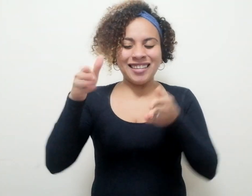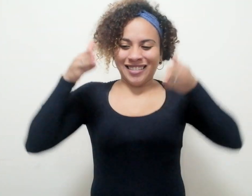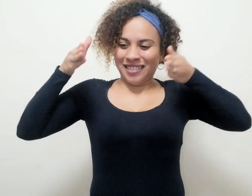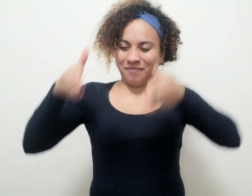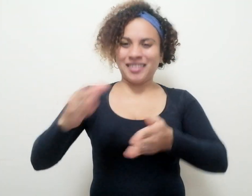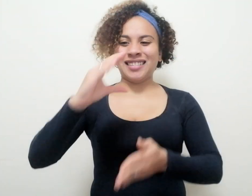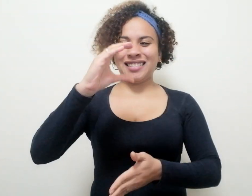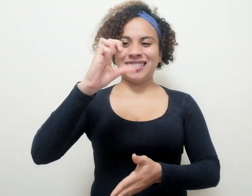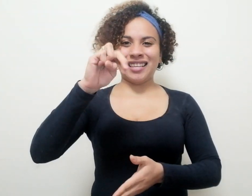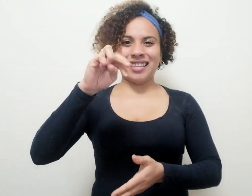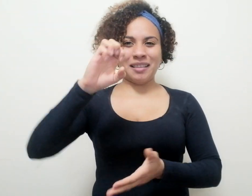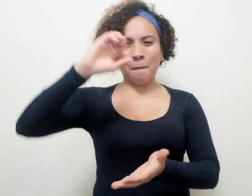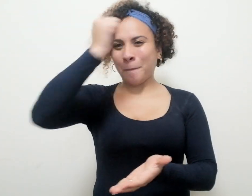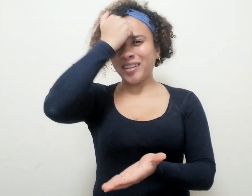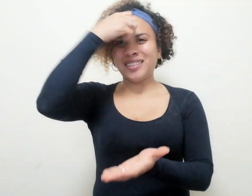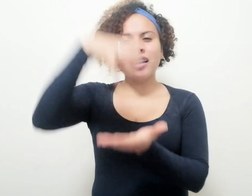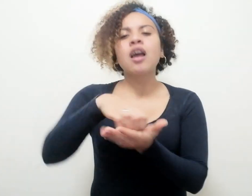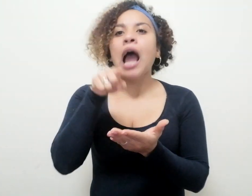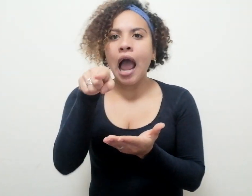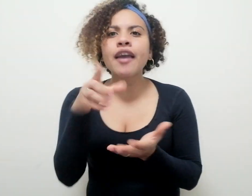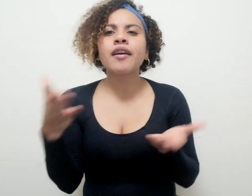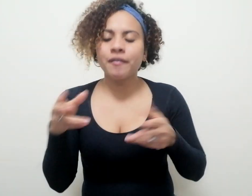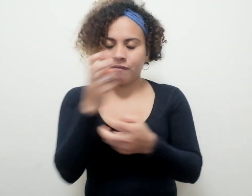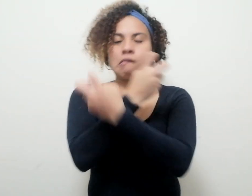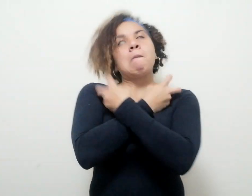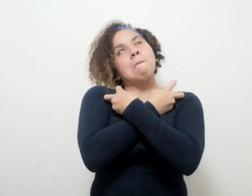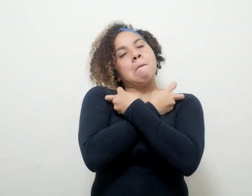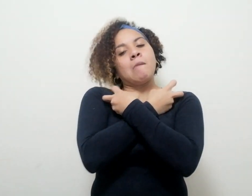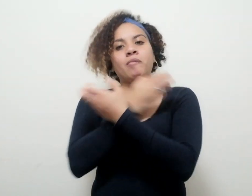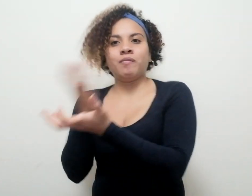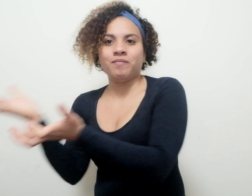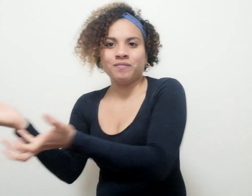era donde habrían acabado los restos que fueron removidos de esas bóvedas.